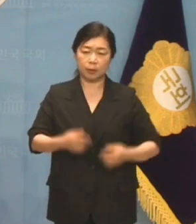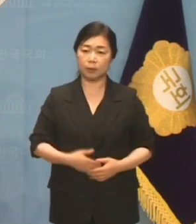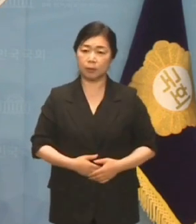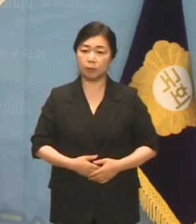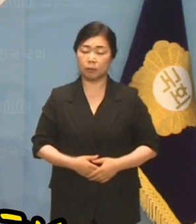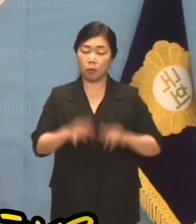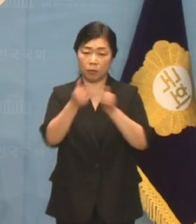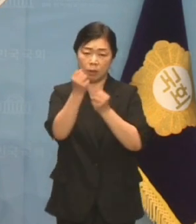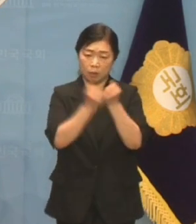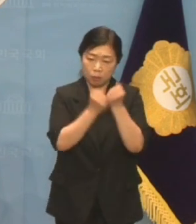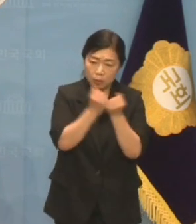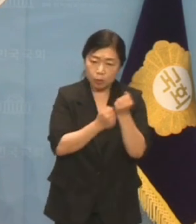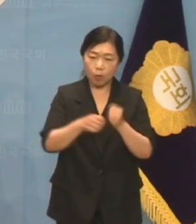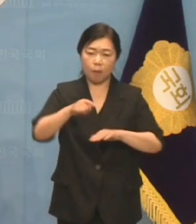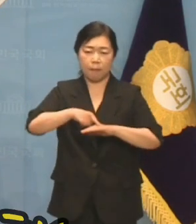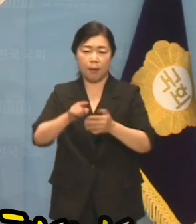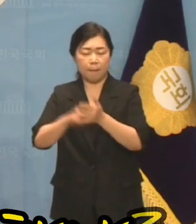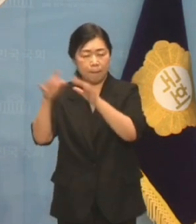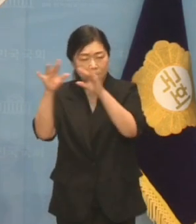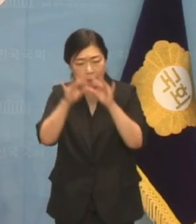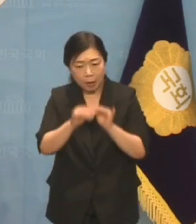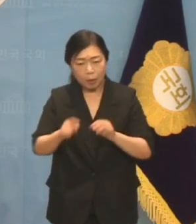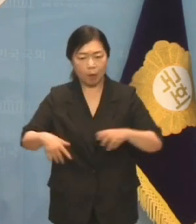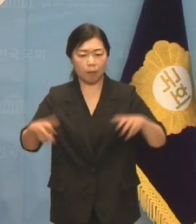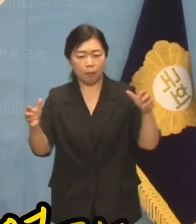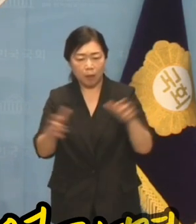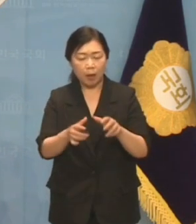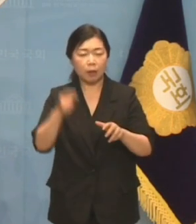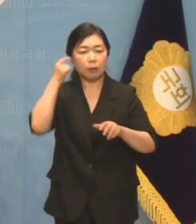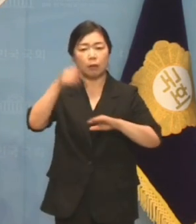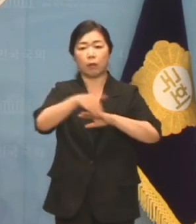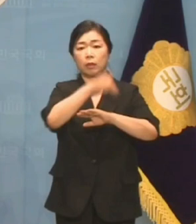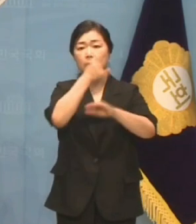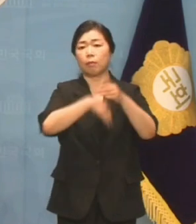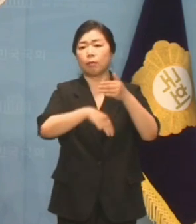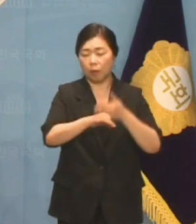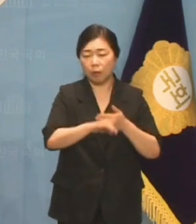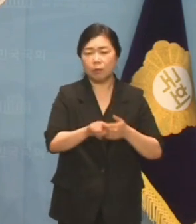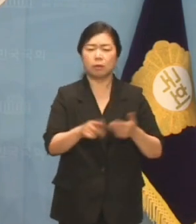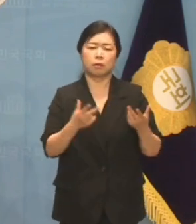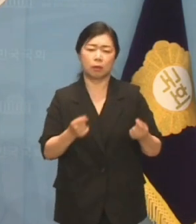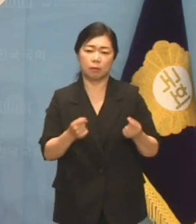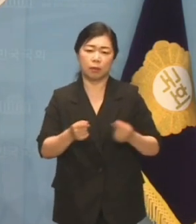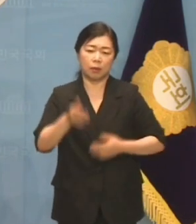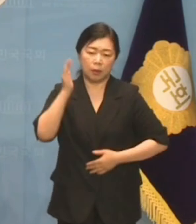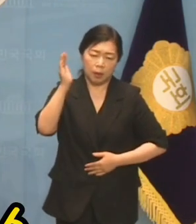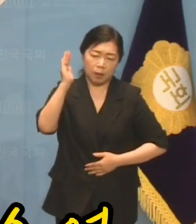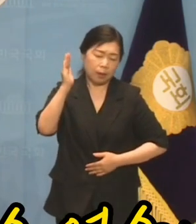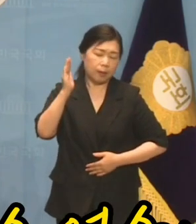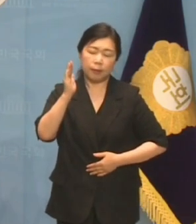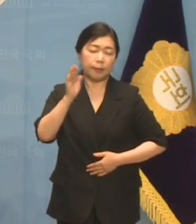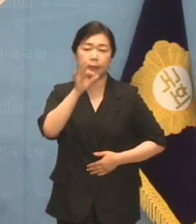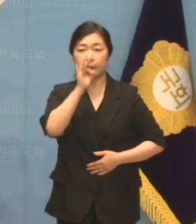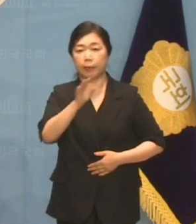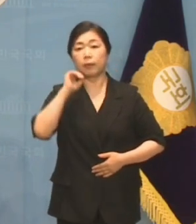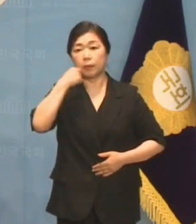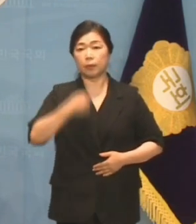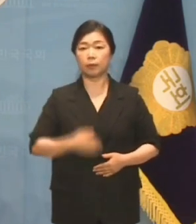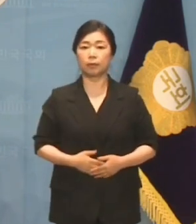국민을 설득하고 국민의 마음을 하나로 통합할 생각이었다면 이렇게 한심한 연설은 할 수 없습니다.